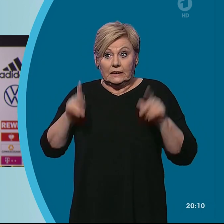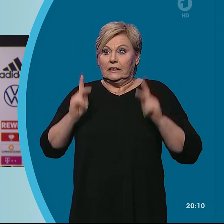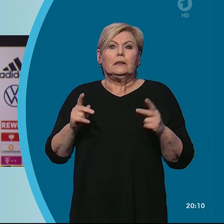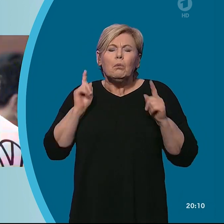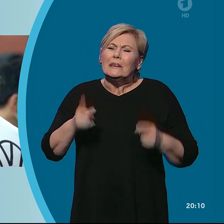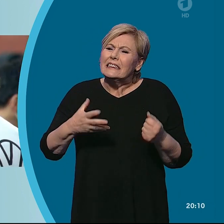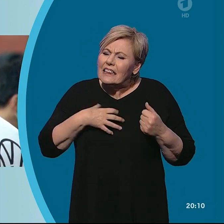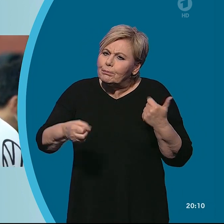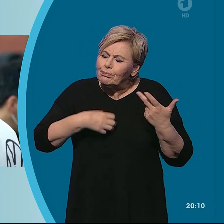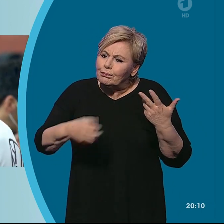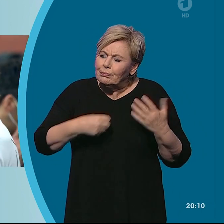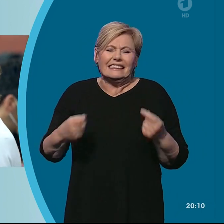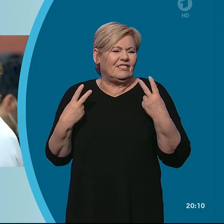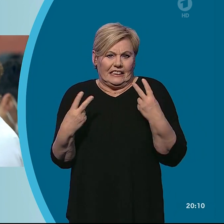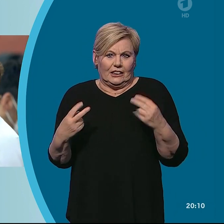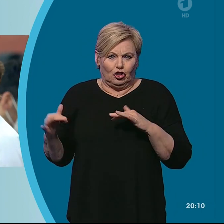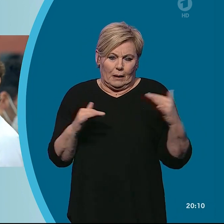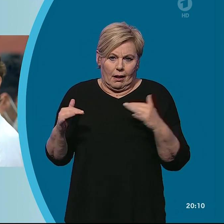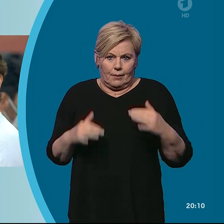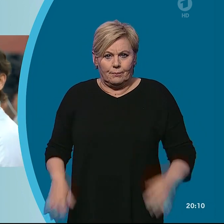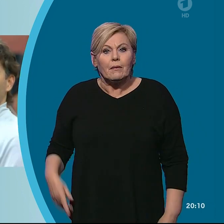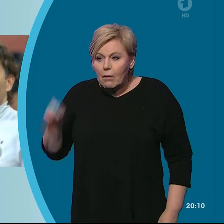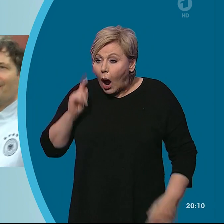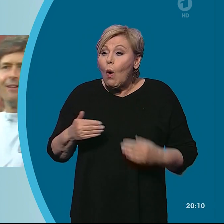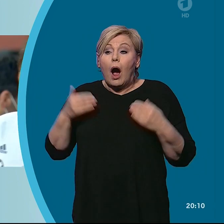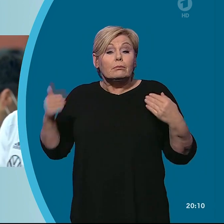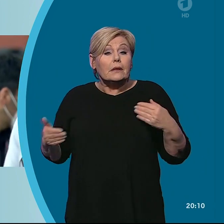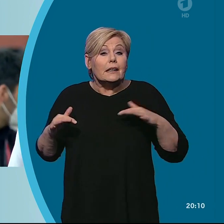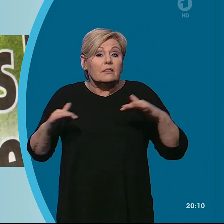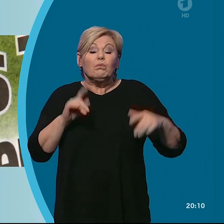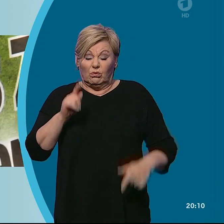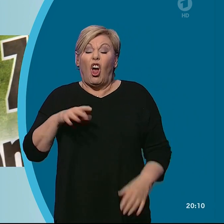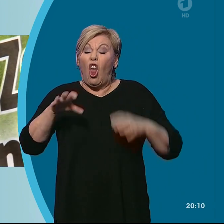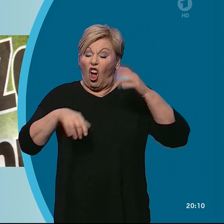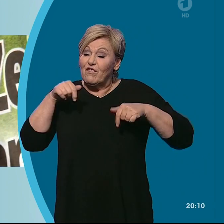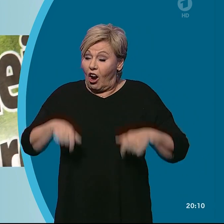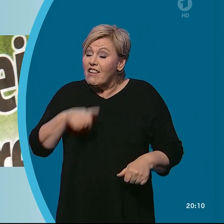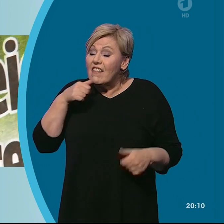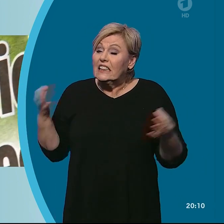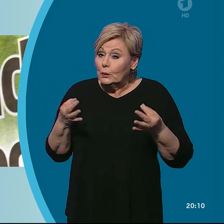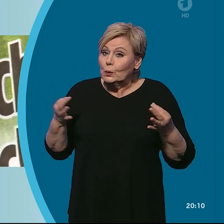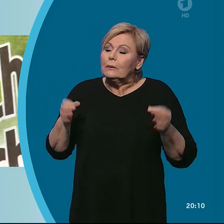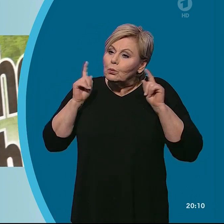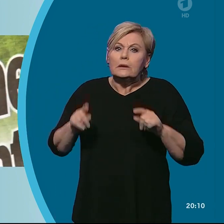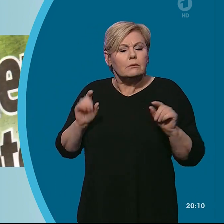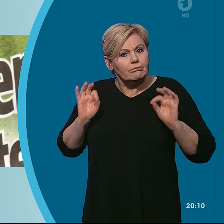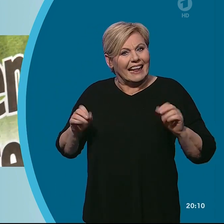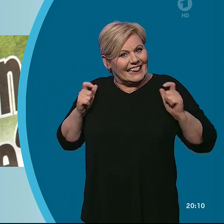gewinnen. Aber auch abseits des Platzes hatte Löw heute viel zu tun. Zu erklären etwa, dass die T-Shirt-Aktion für